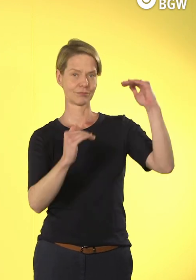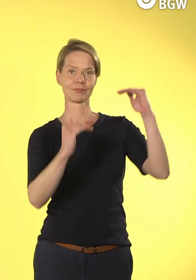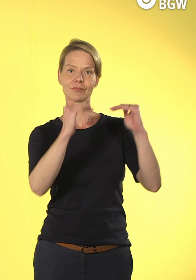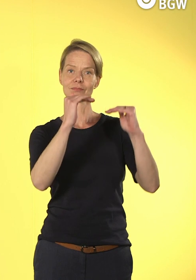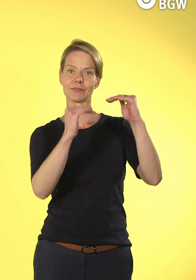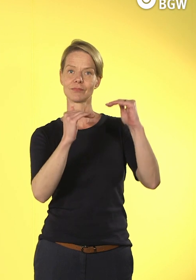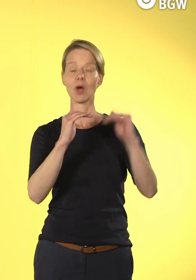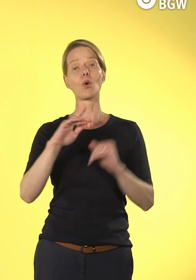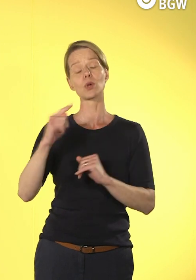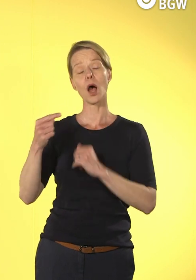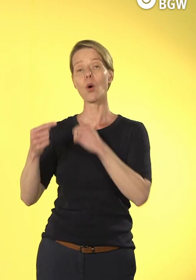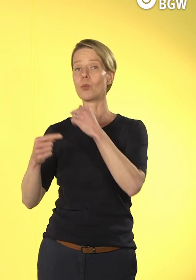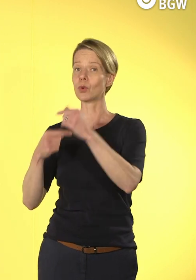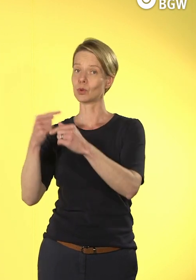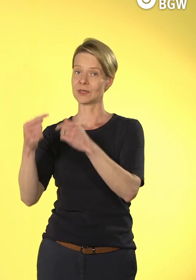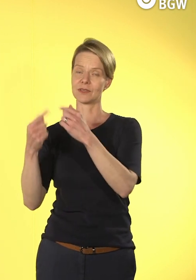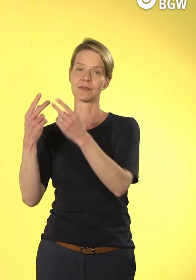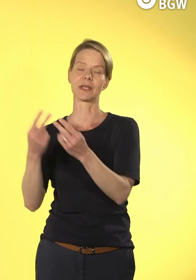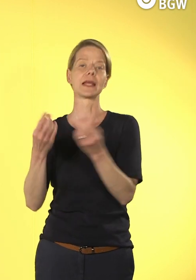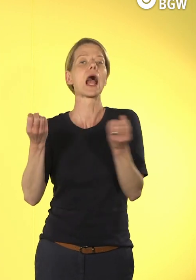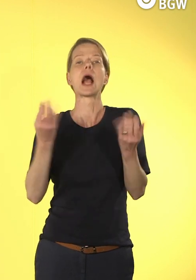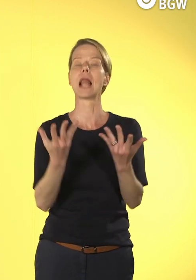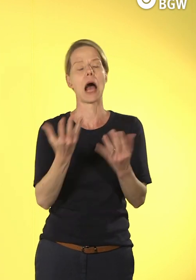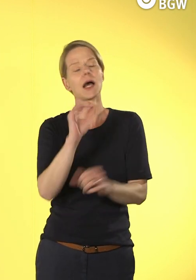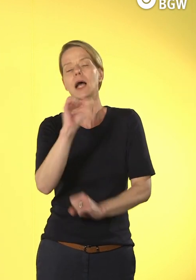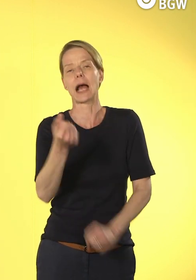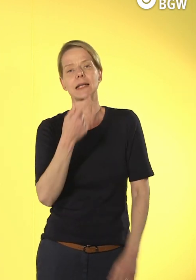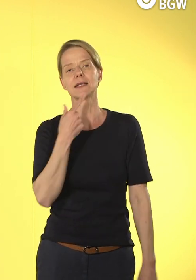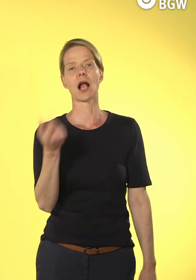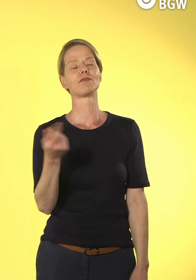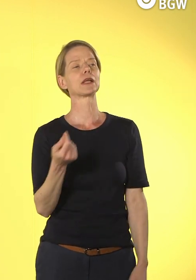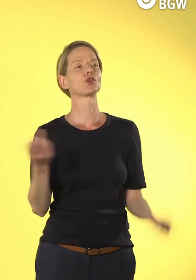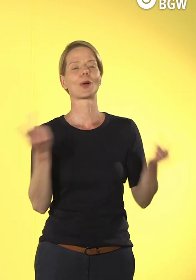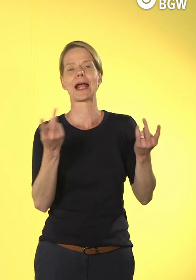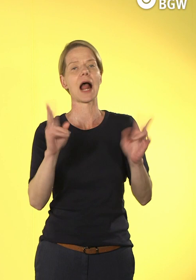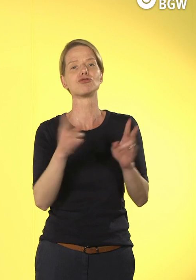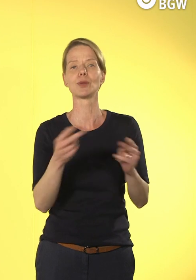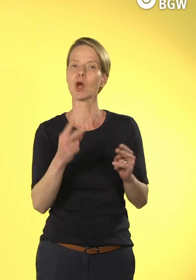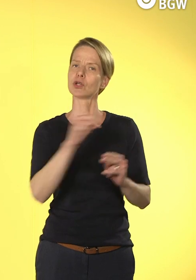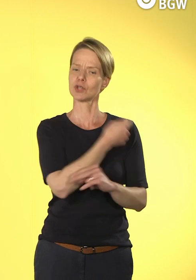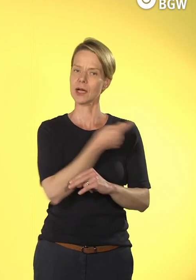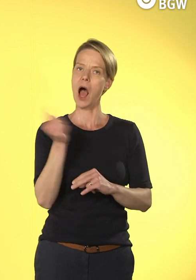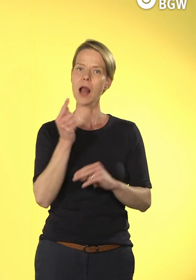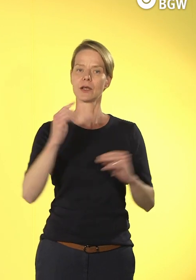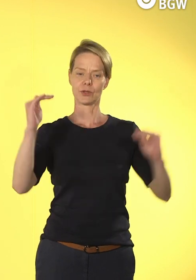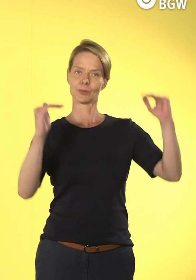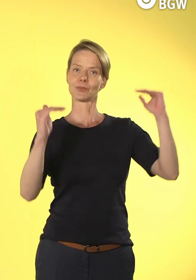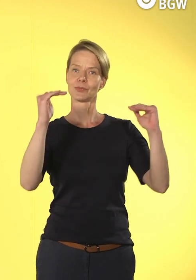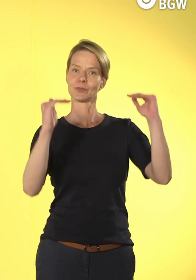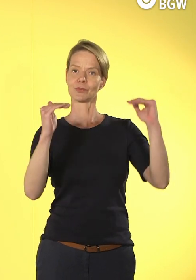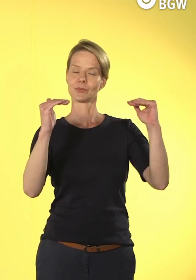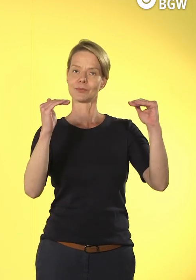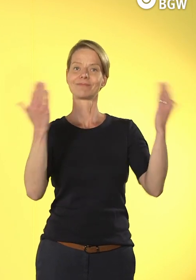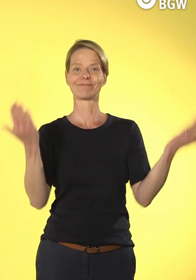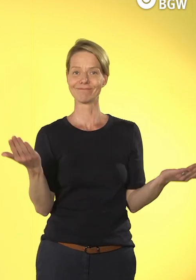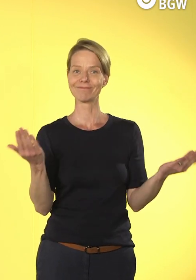aber natürlich auch auf die Finanzierung, ein ausgewogenes Bild ergeben, dann könnten wir jetzt gemeinsam überlegen,